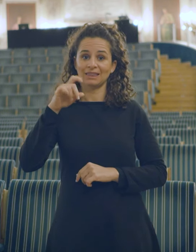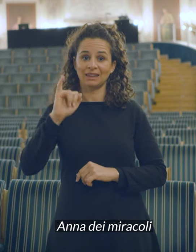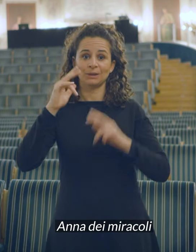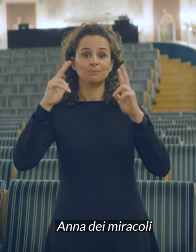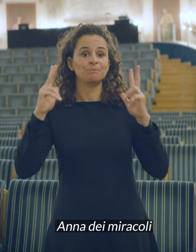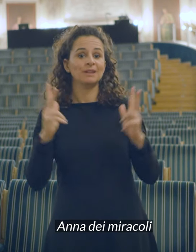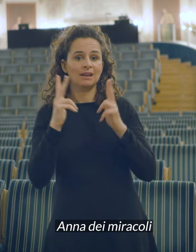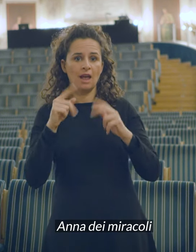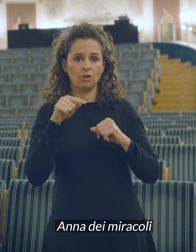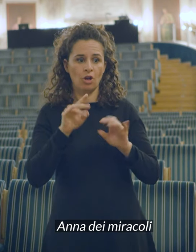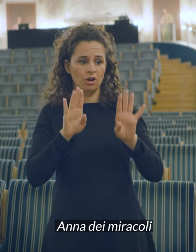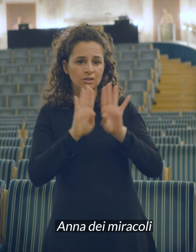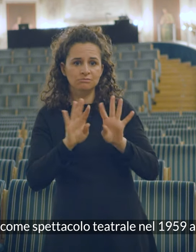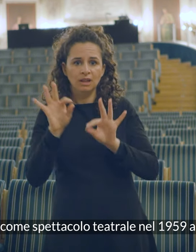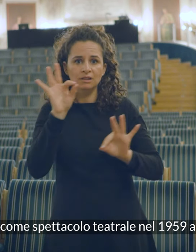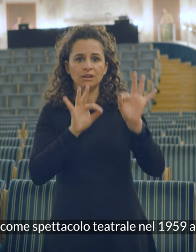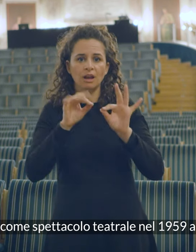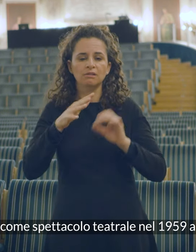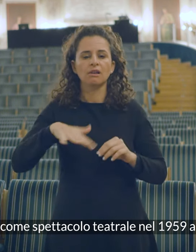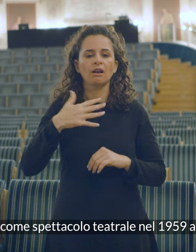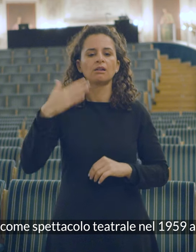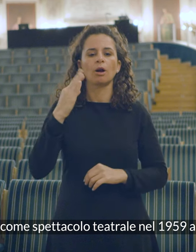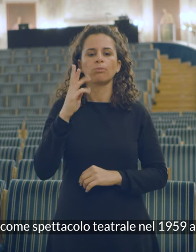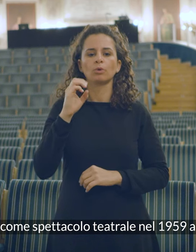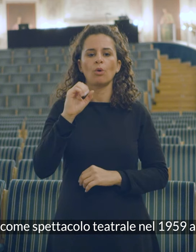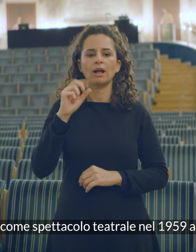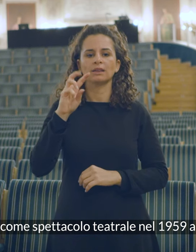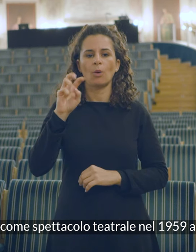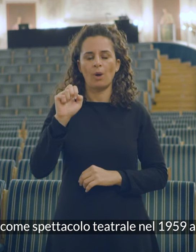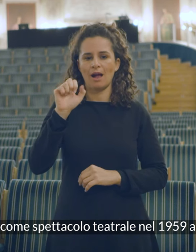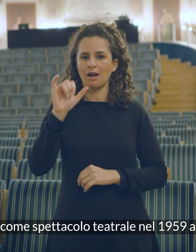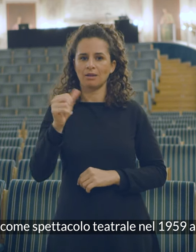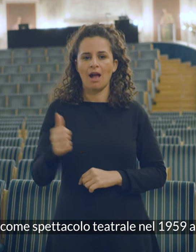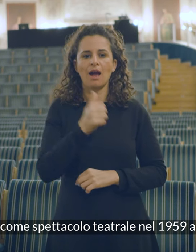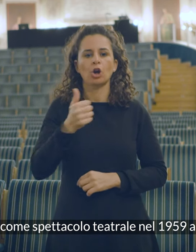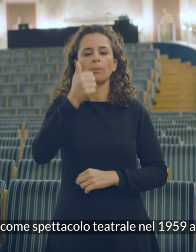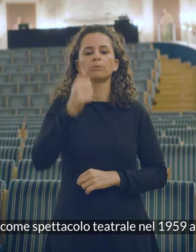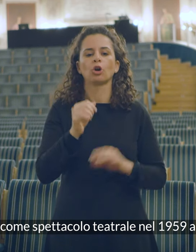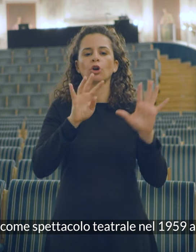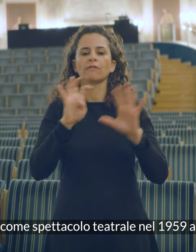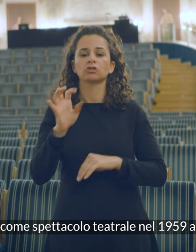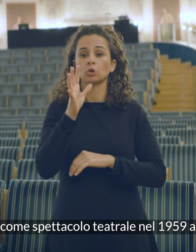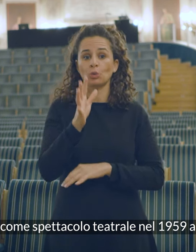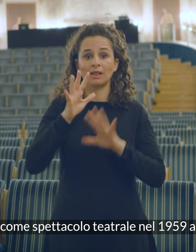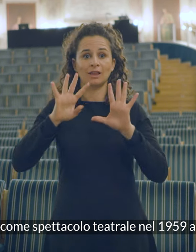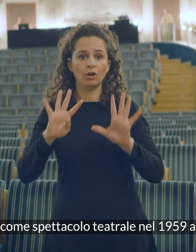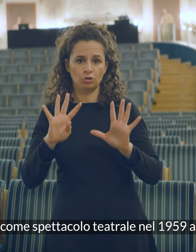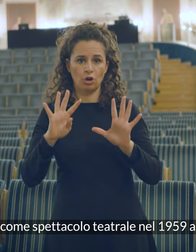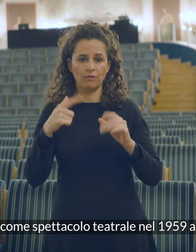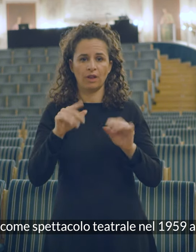Anna dei Miracoli debuttò come spettacolo teatrale nel 1959 a